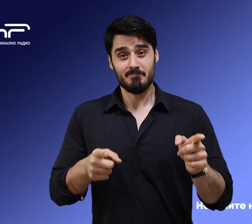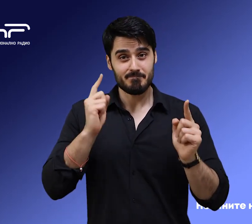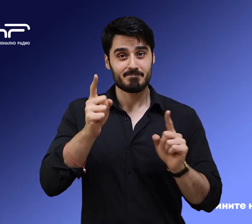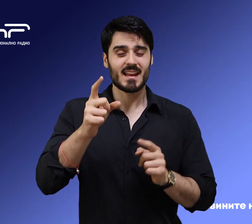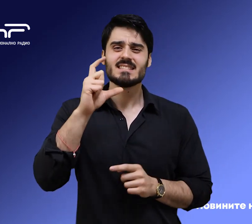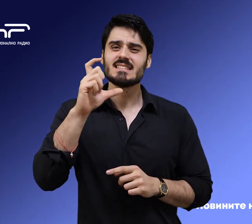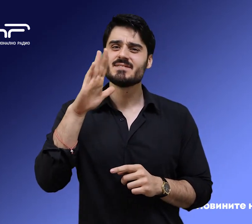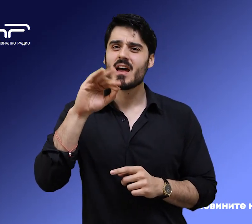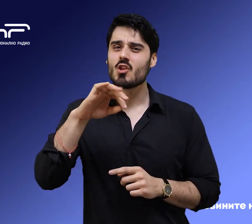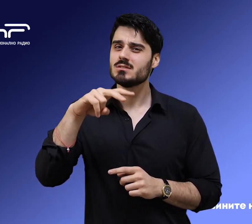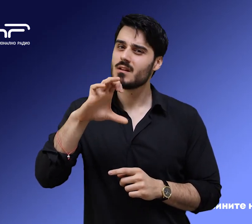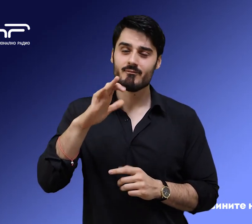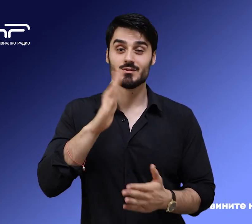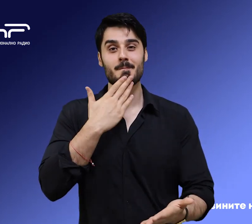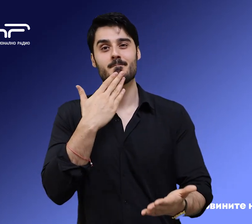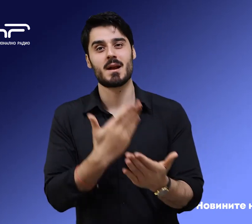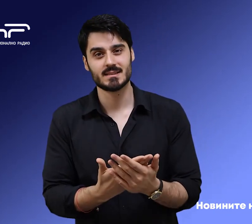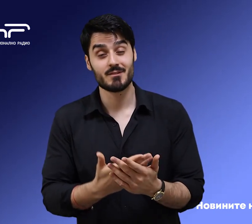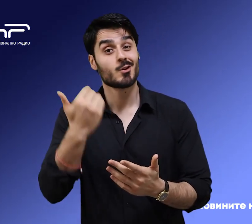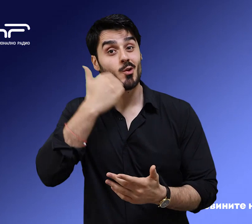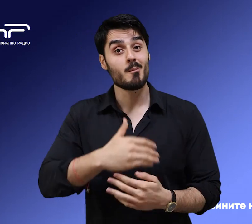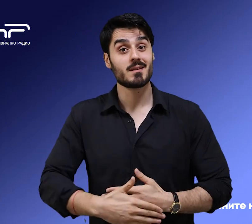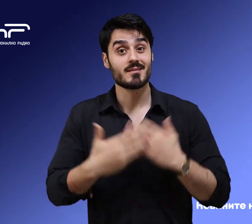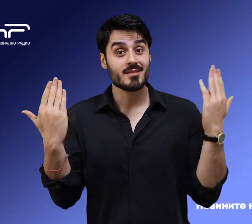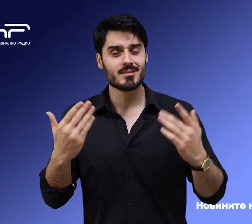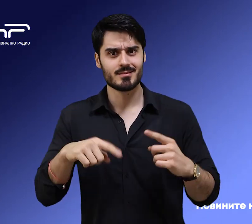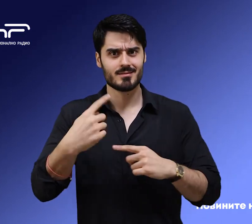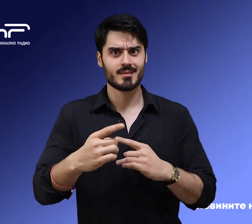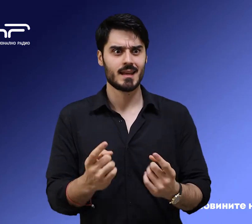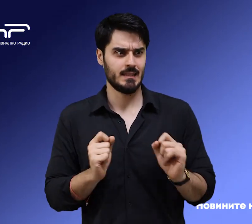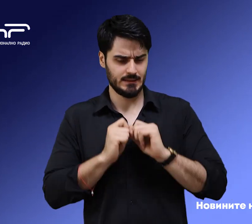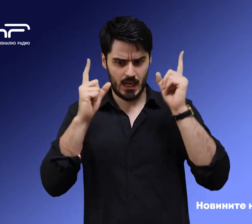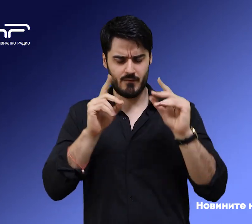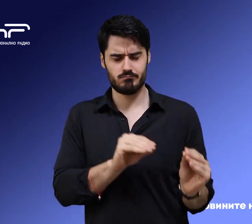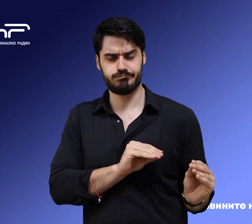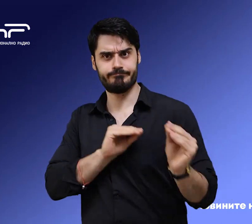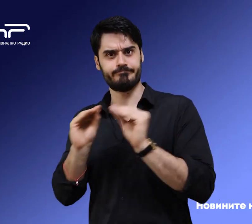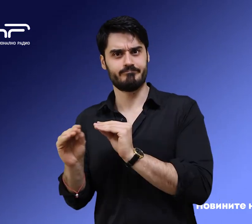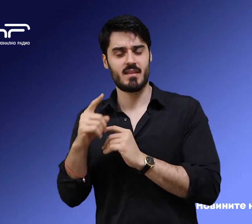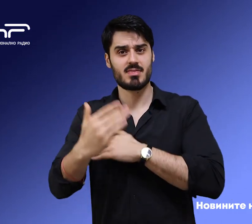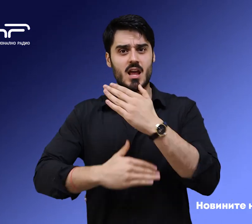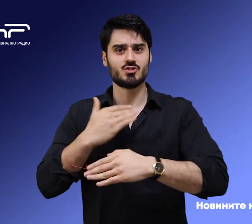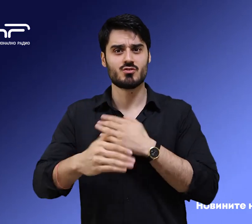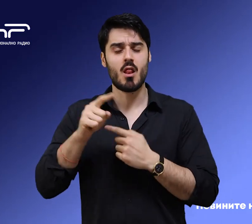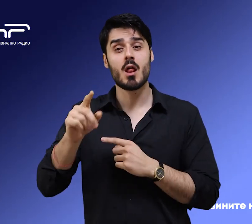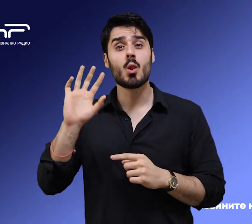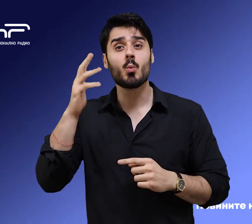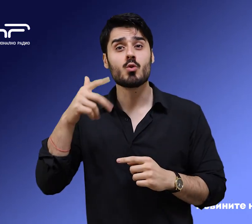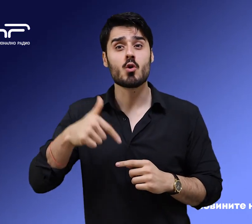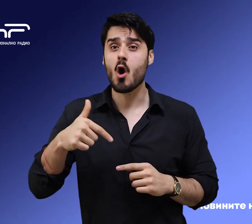Светослав Табаков ще ги представи. Добър ден. Добър ден. Свет изненадващия трансфер на футболния национал Тодорна дерева в Удогорец. Пред